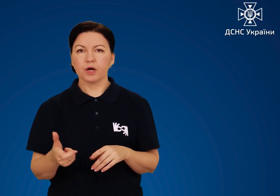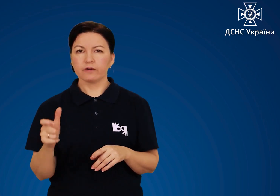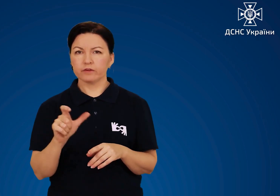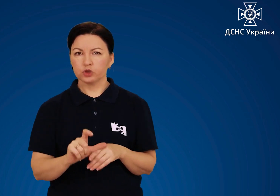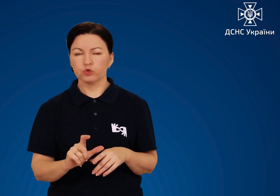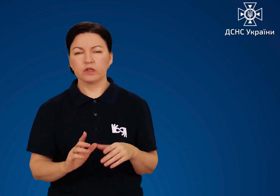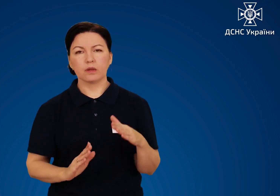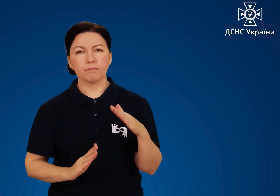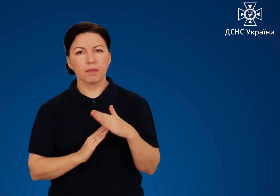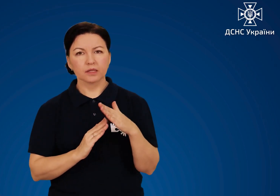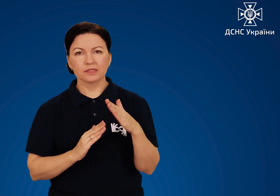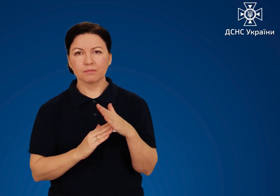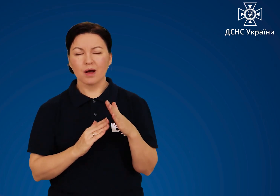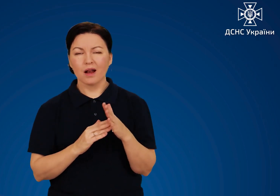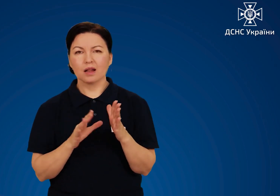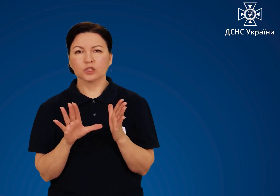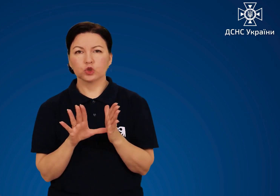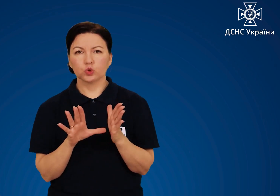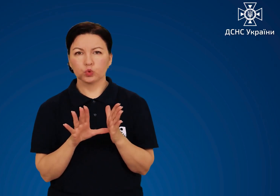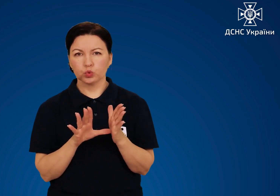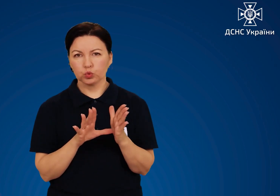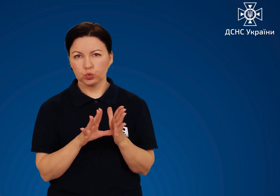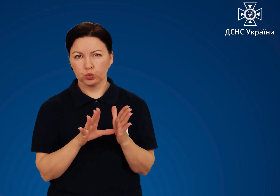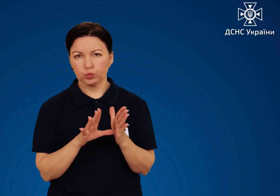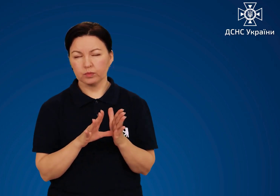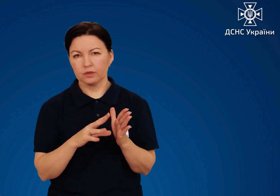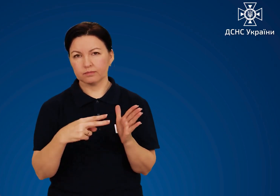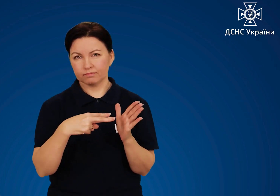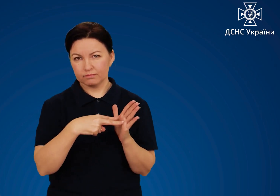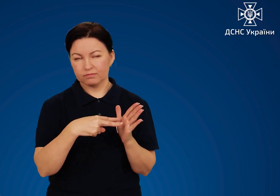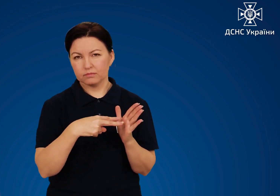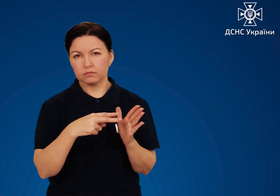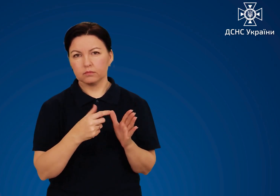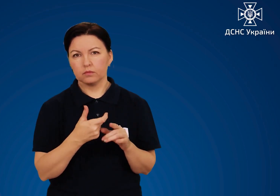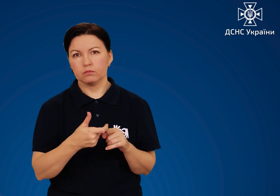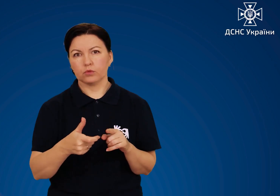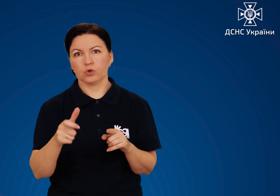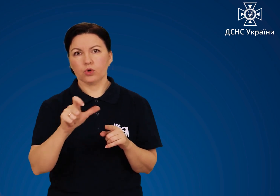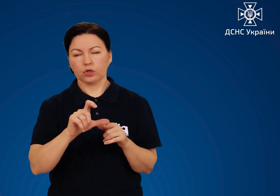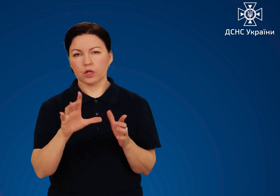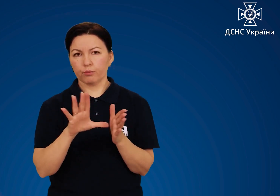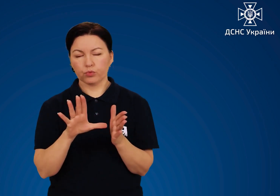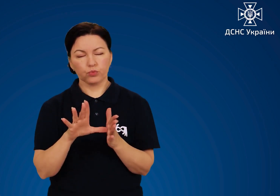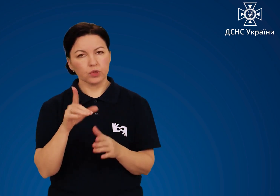Перевищувати максимальний допустимий струм вихідного роз'єму генератора